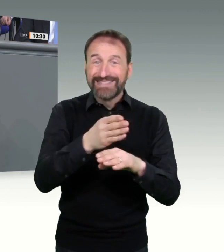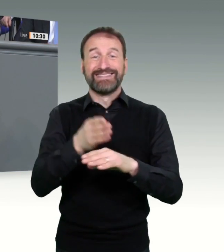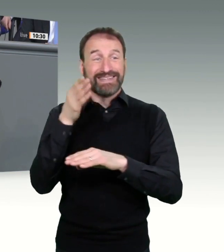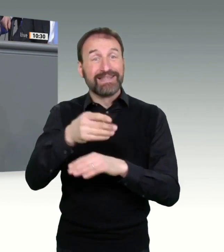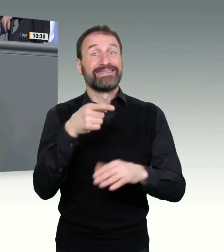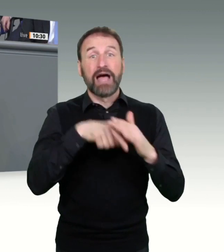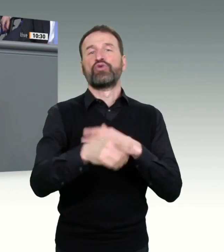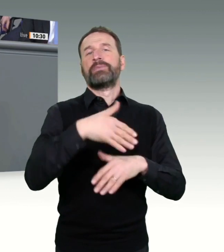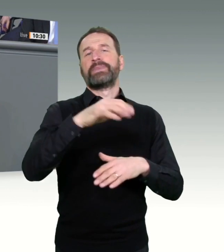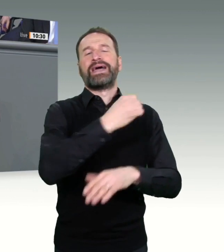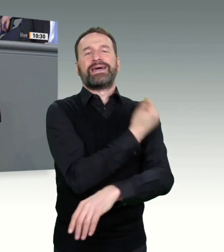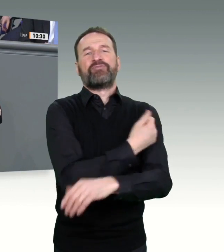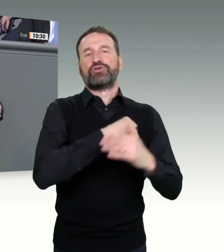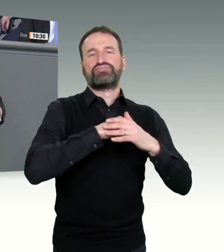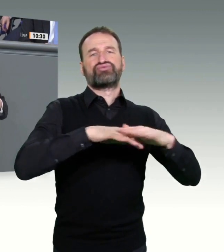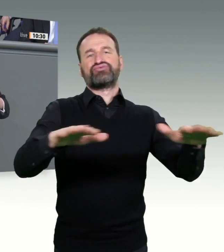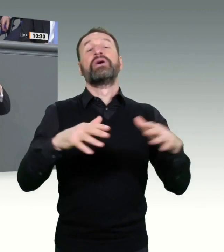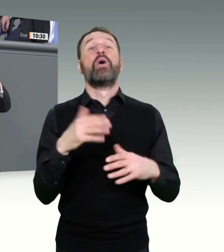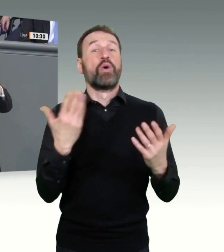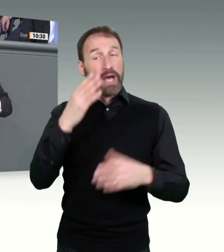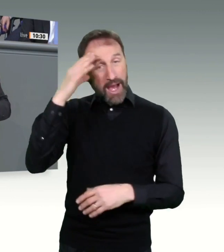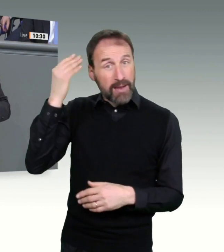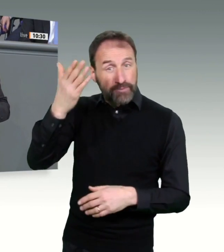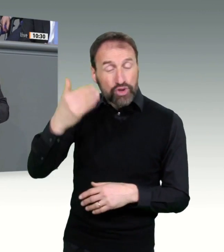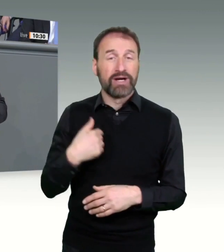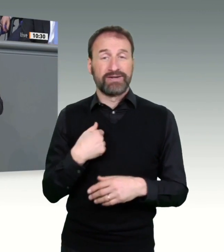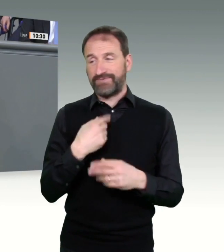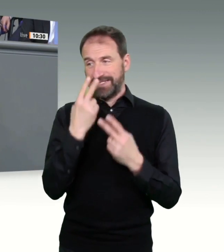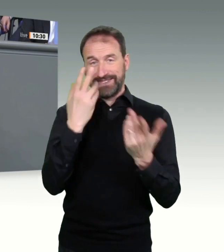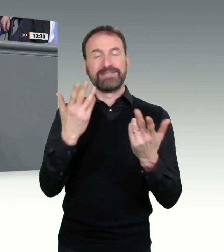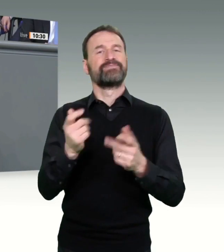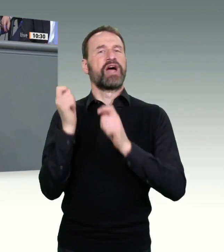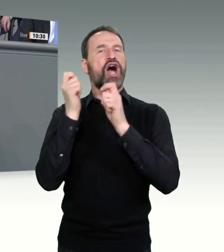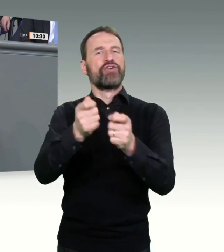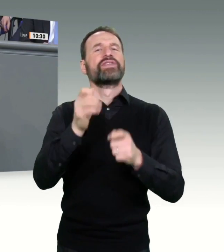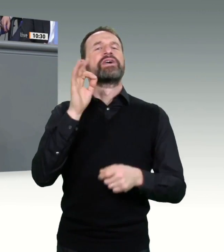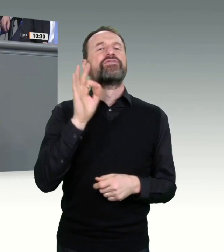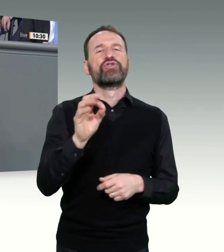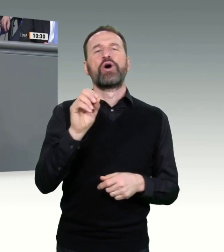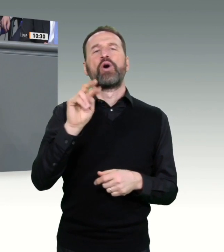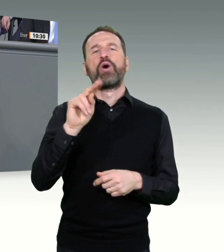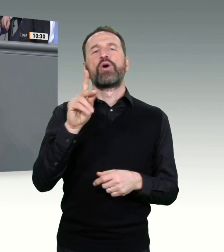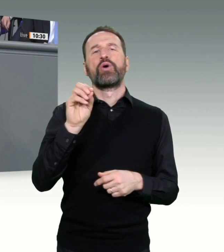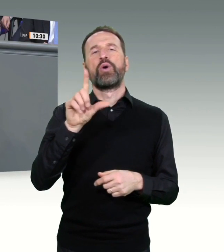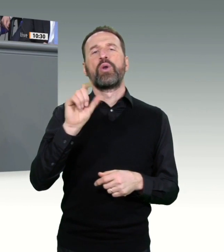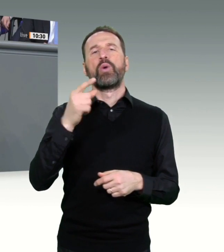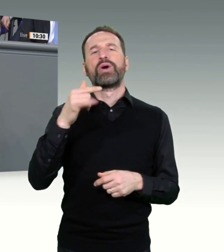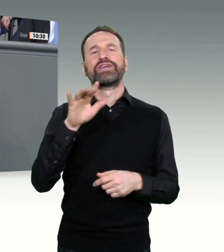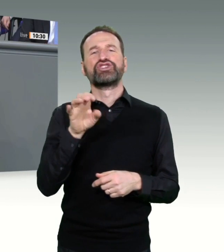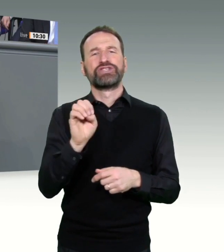dass beispielsweise ein Auftrag an die onkologischen Praxen gegangen ist, die Krebspatienten jetzt schon zu impfen, da jetzt wieder mit